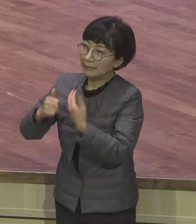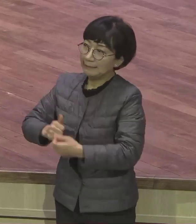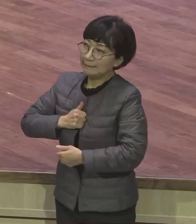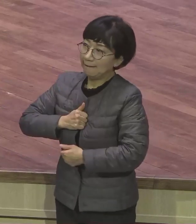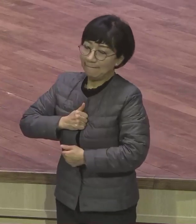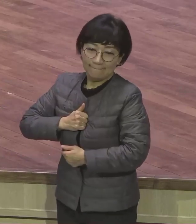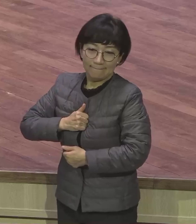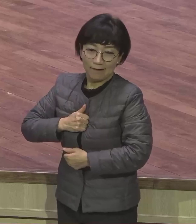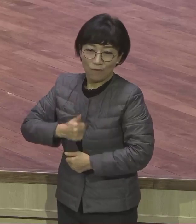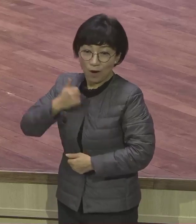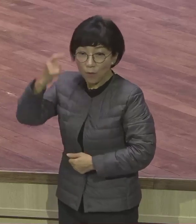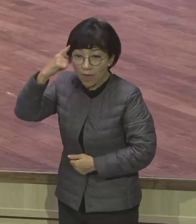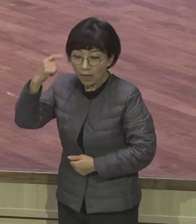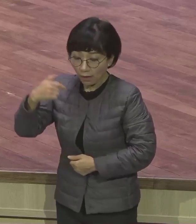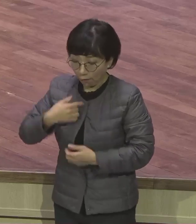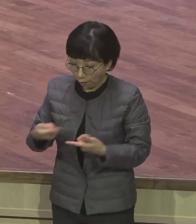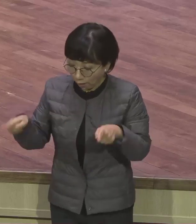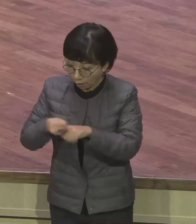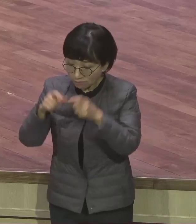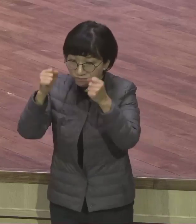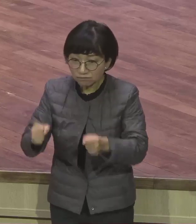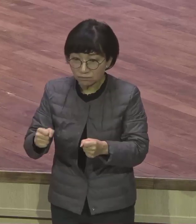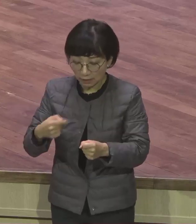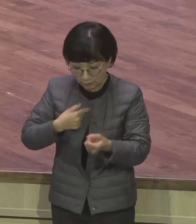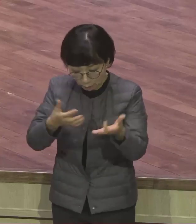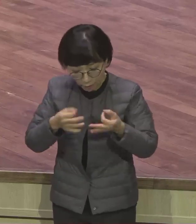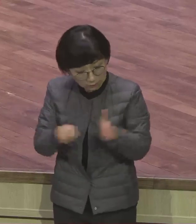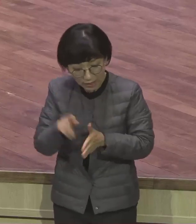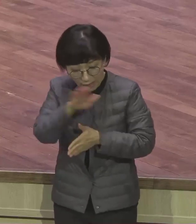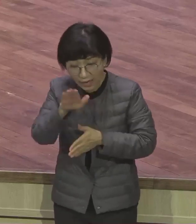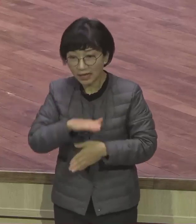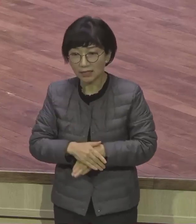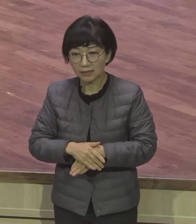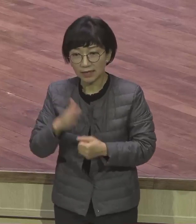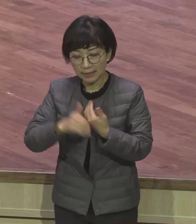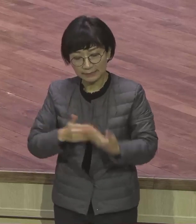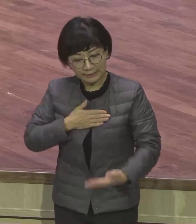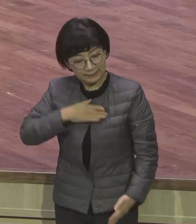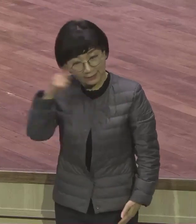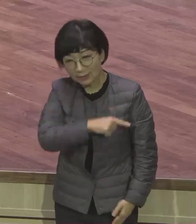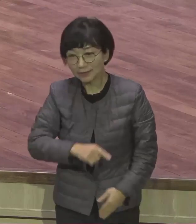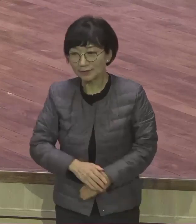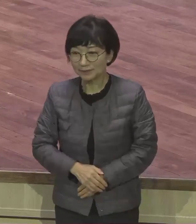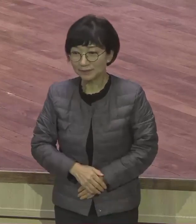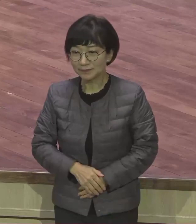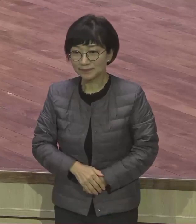와있는데 믿질 않아요 인정도 안해요 함께 하지도 않아요 그리고 염려 눈에 보이는 감염하고 살아요